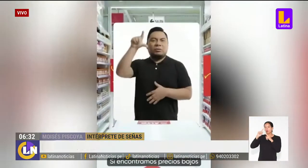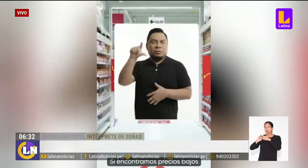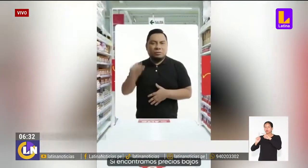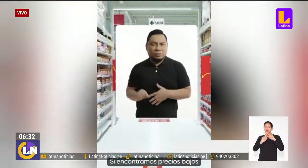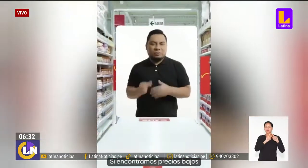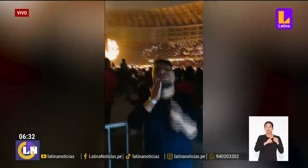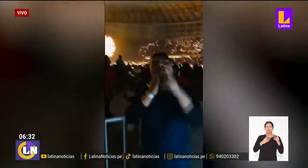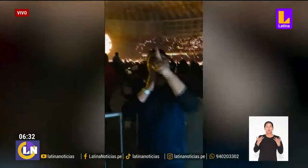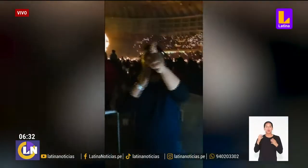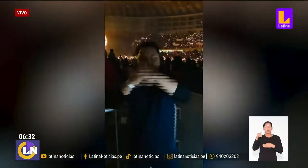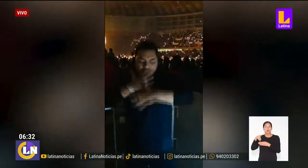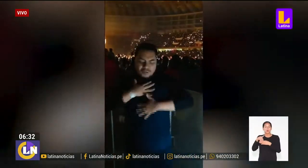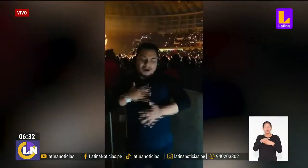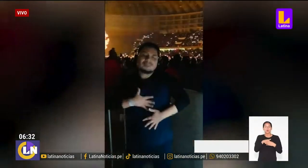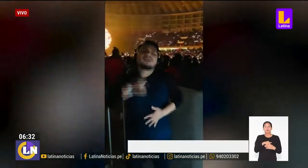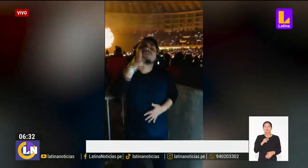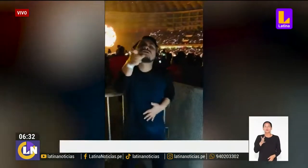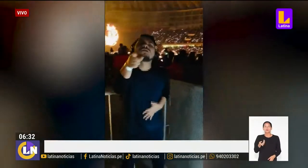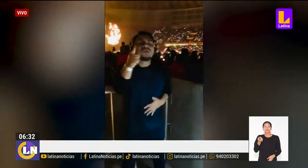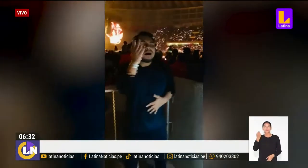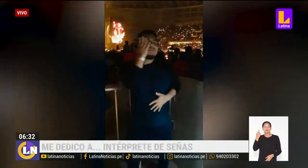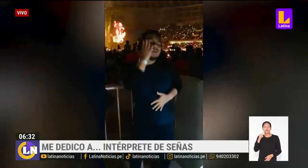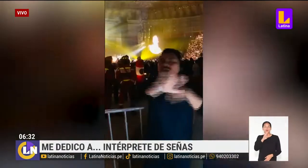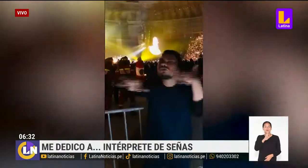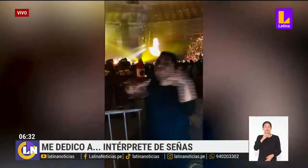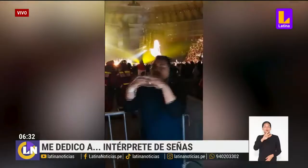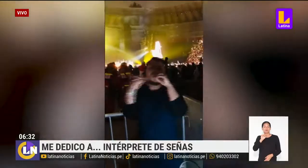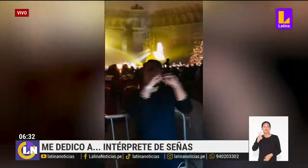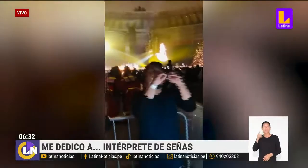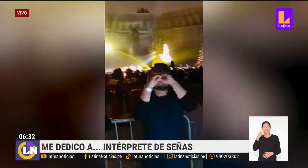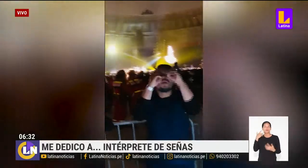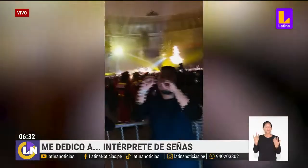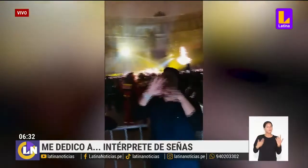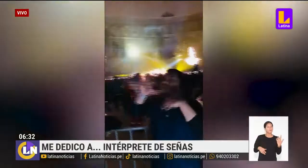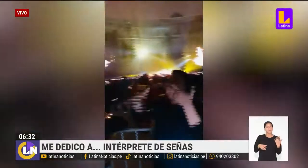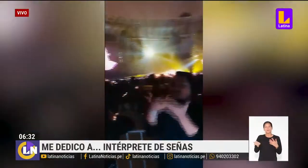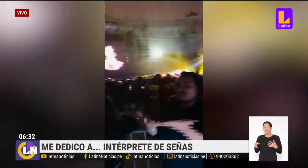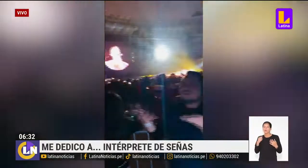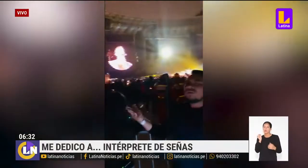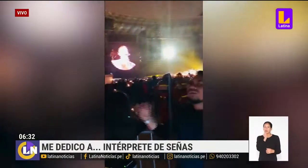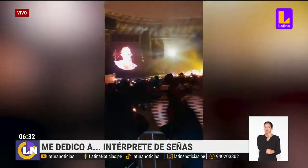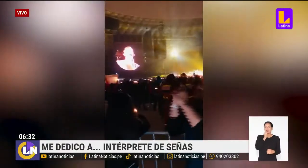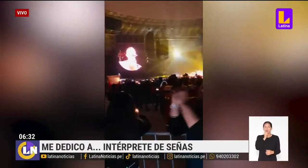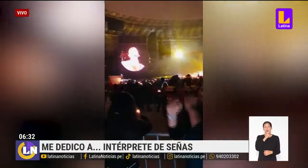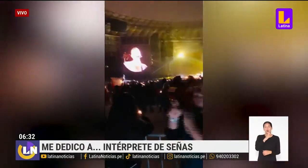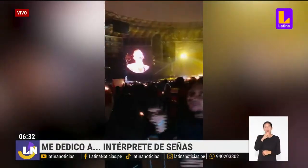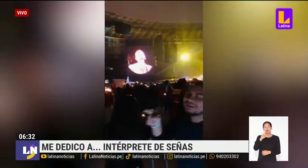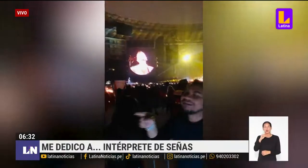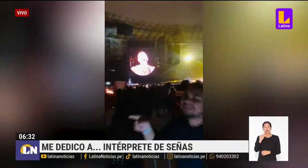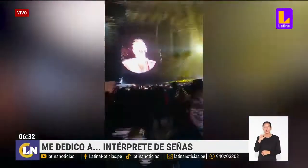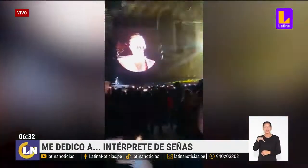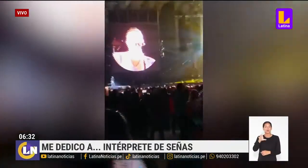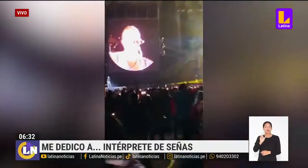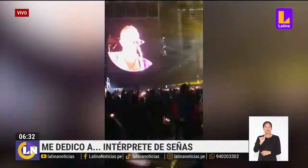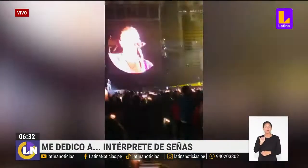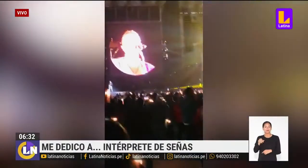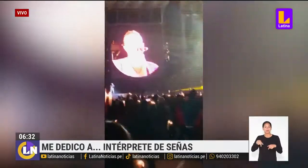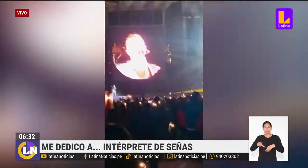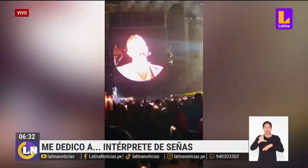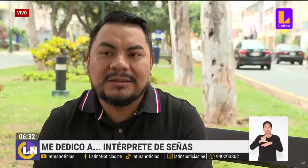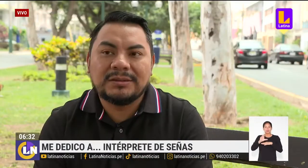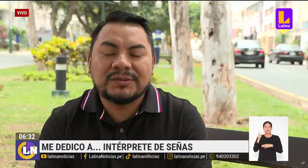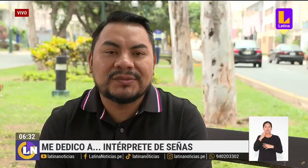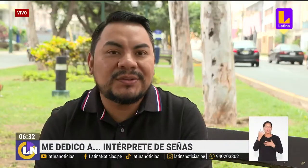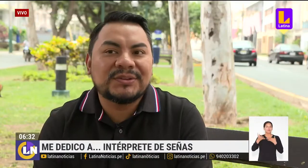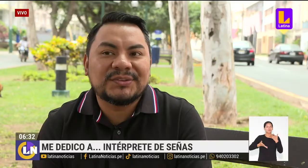comerciales. En 2022, fue contratado para interpretar en lengua de señas a la reconocida banda británica Coldplay en